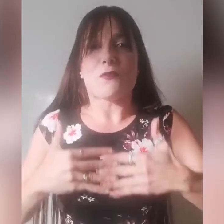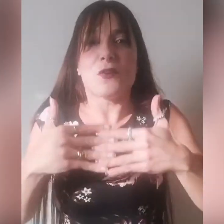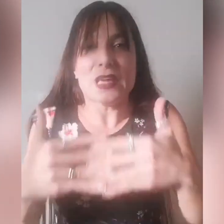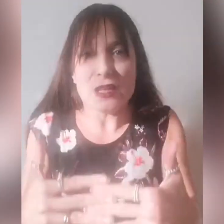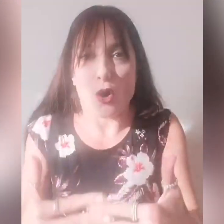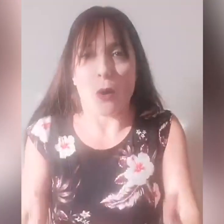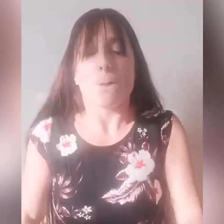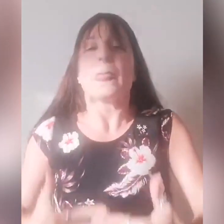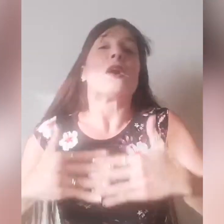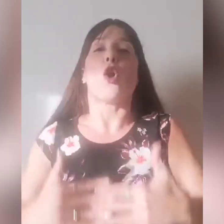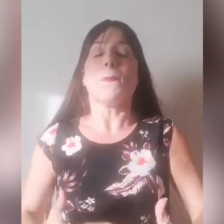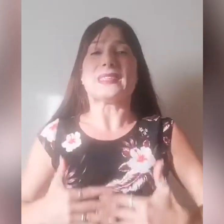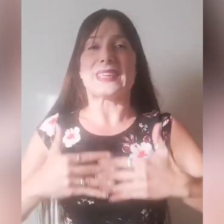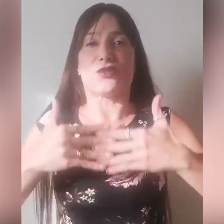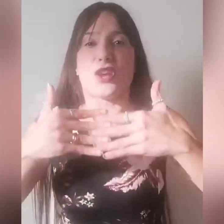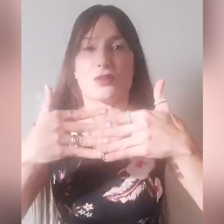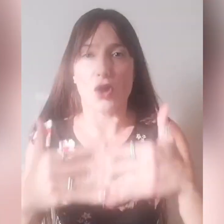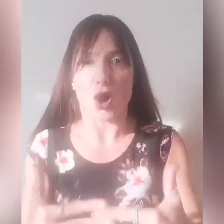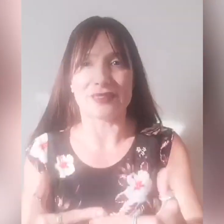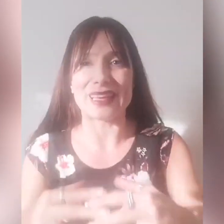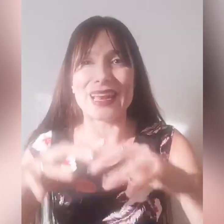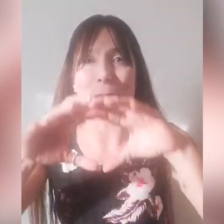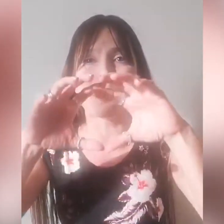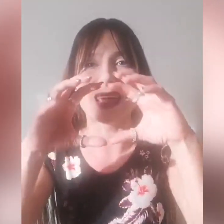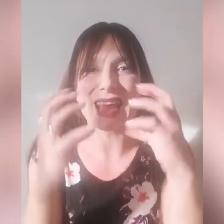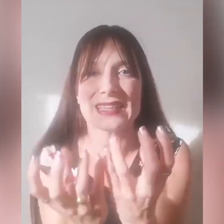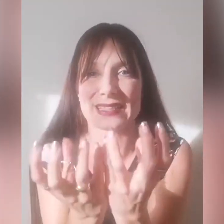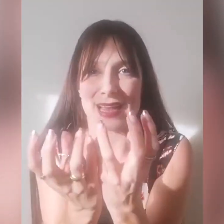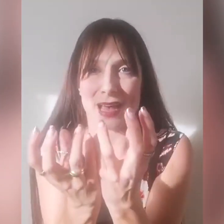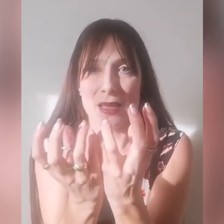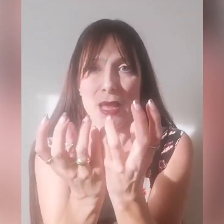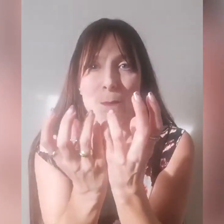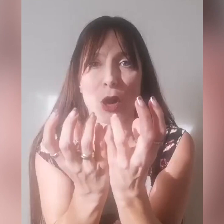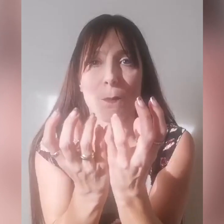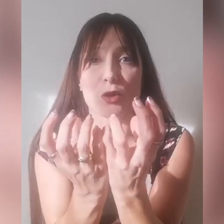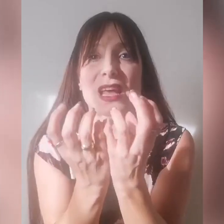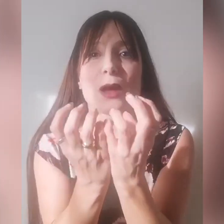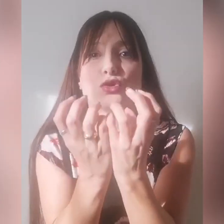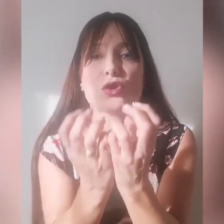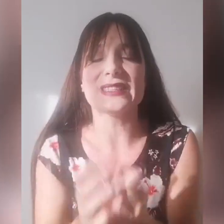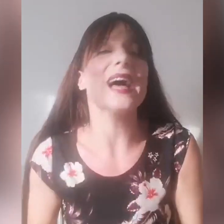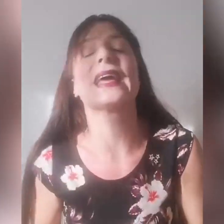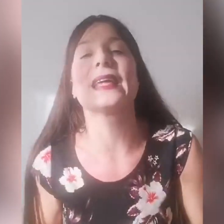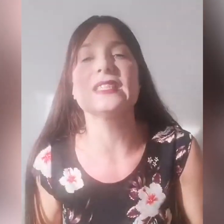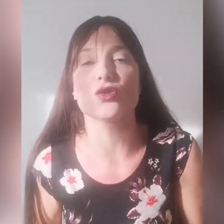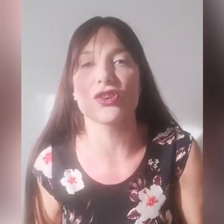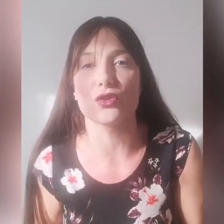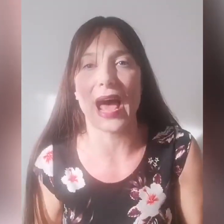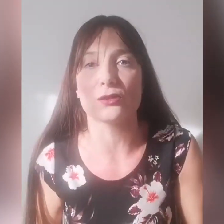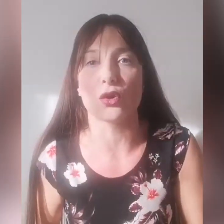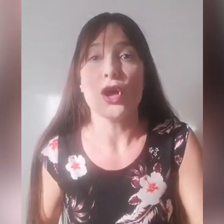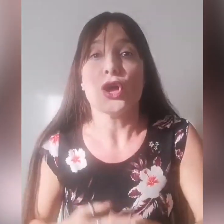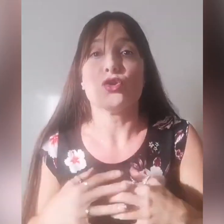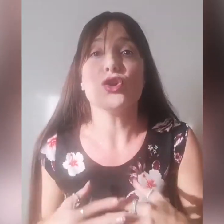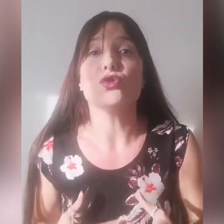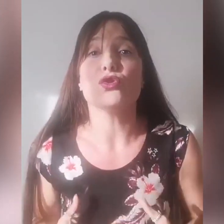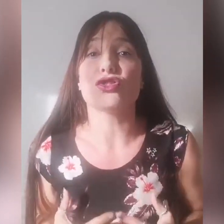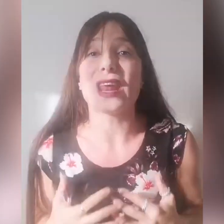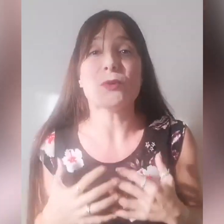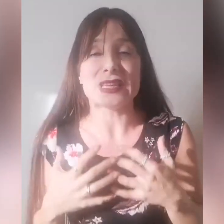figlio, come sacerdote nella pienezza proprio dell'autorità che Cristo ci ha donato, noi non riusciremo ad